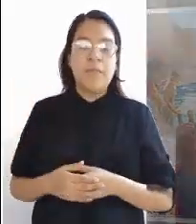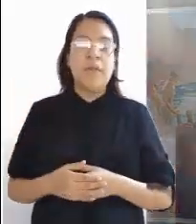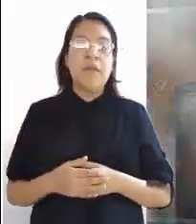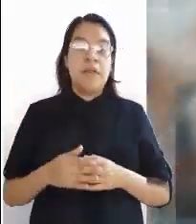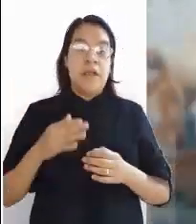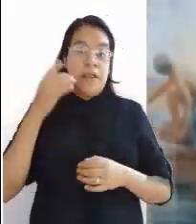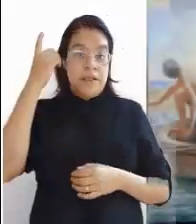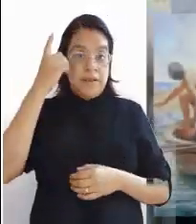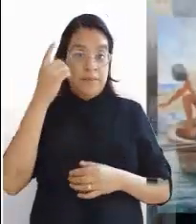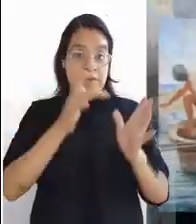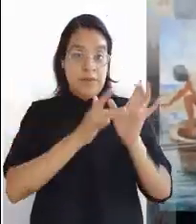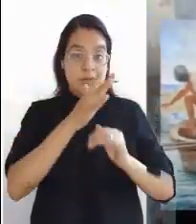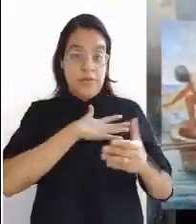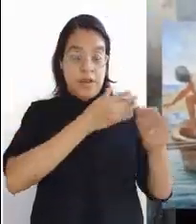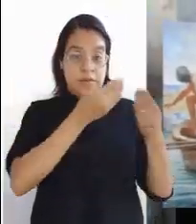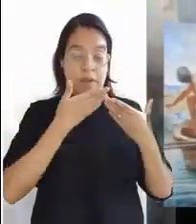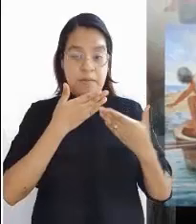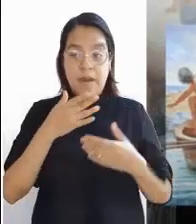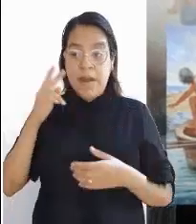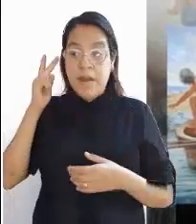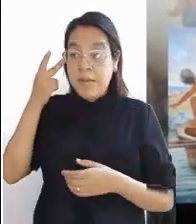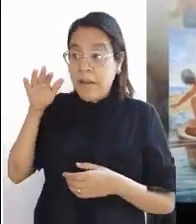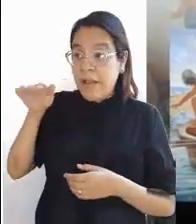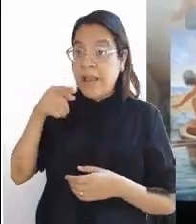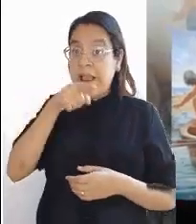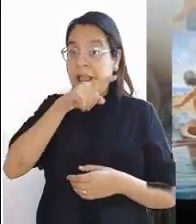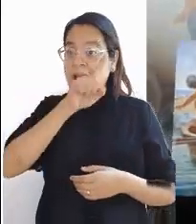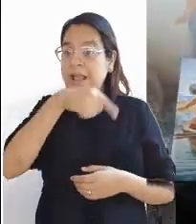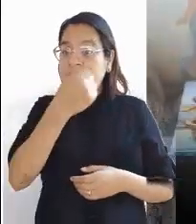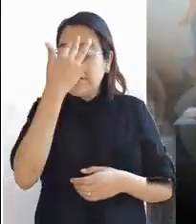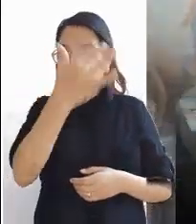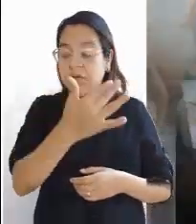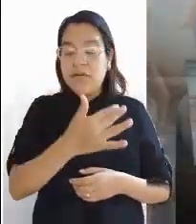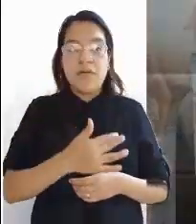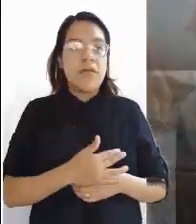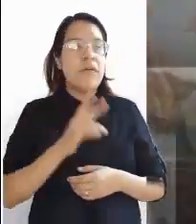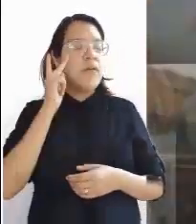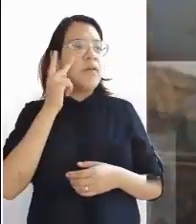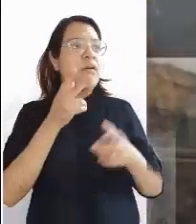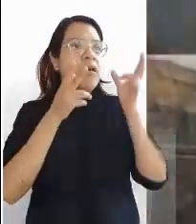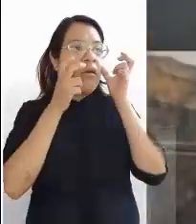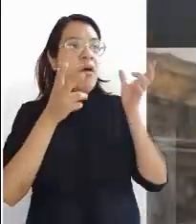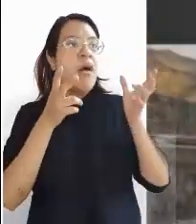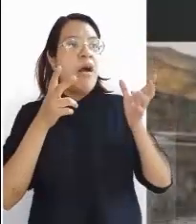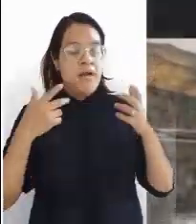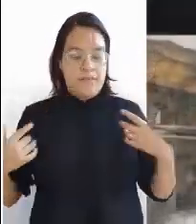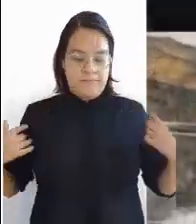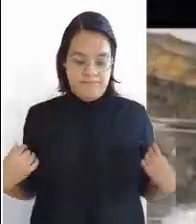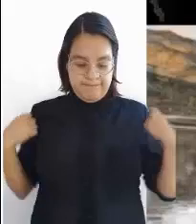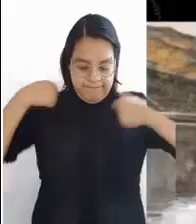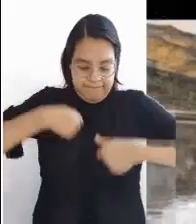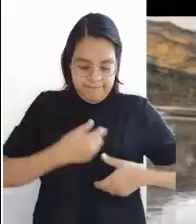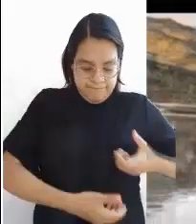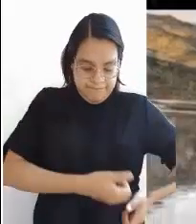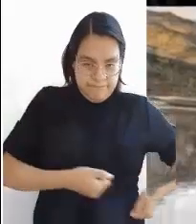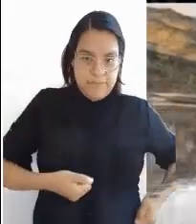quien amaba Jesús le dijo a Pedro, es el Señor. Tan pronto como Simón Pedro oyó decir que era el Señor, se